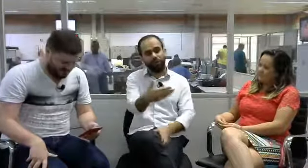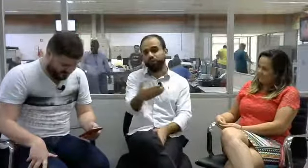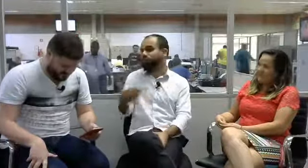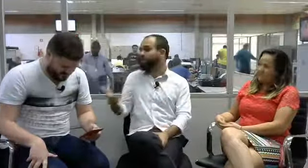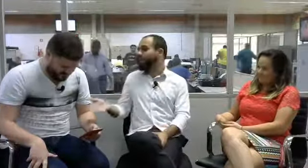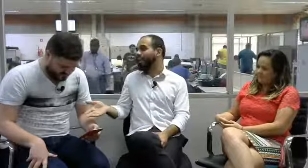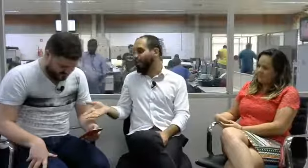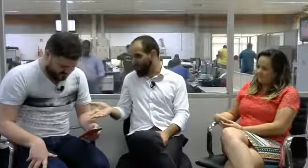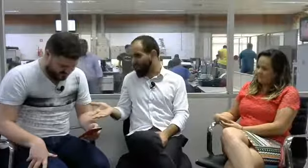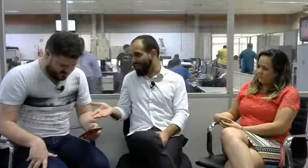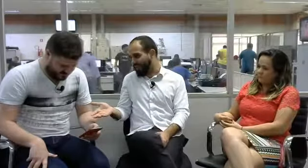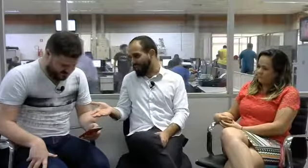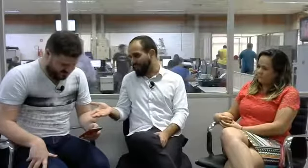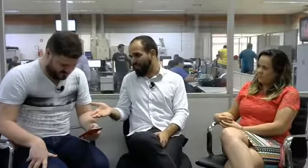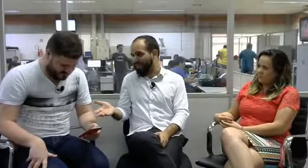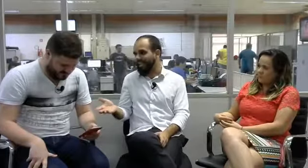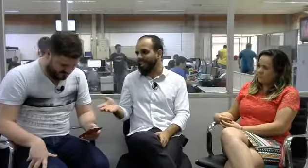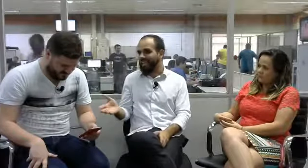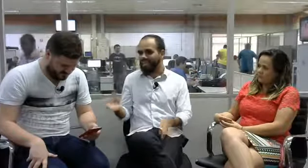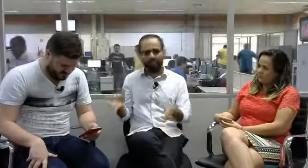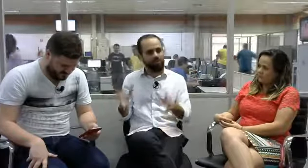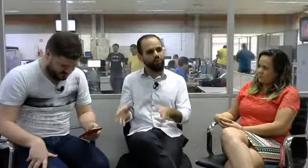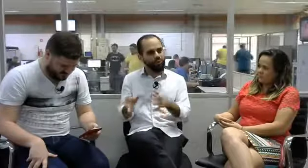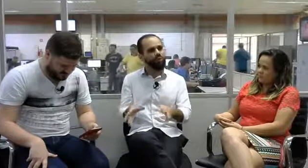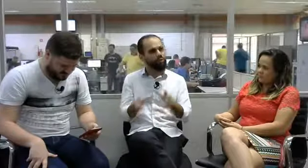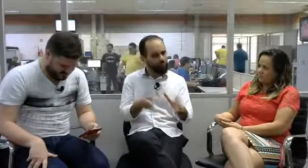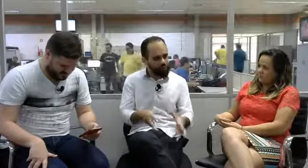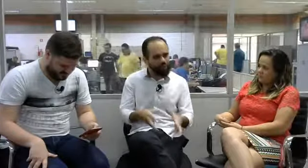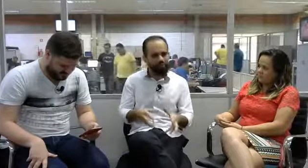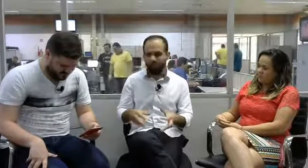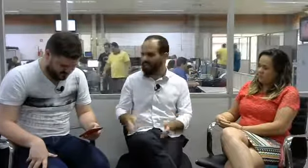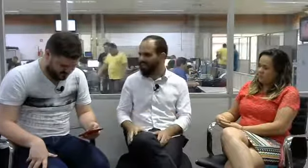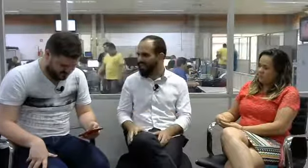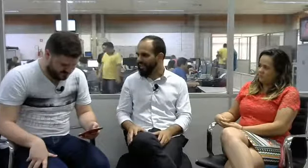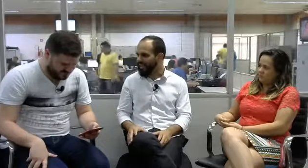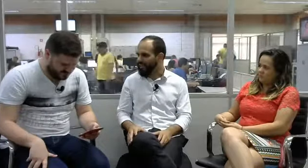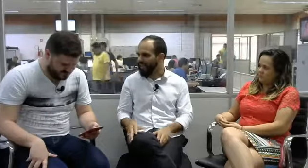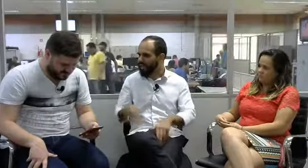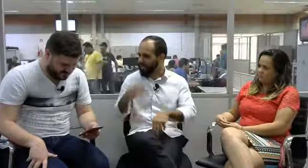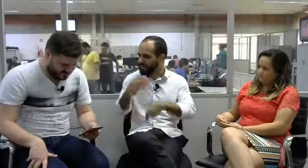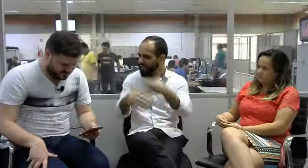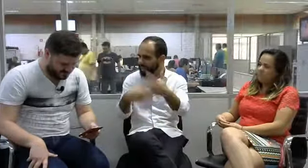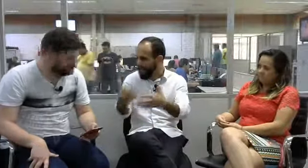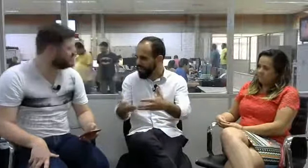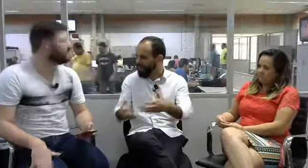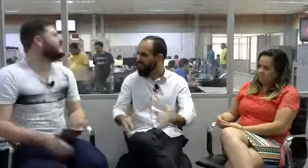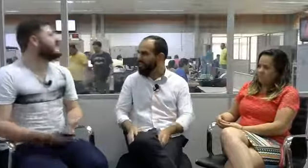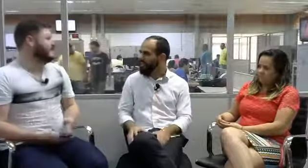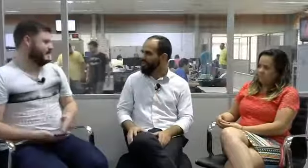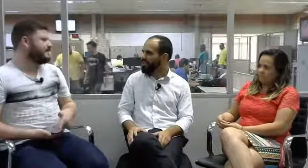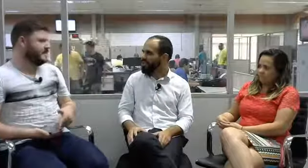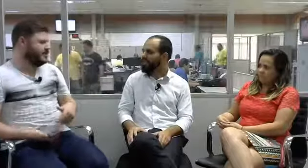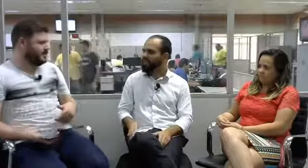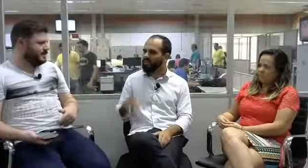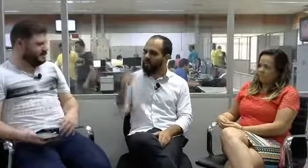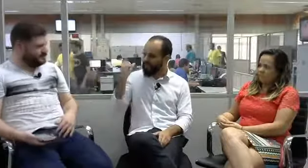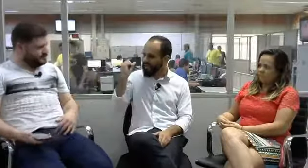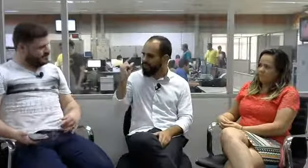surdos por idade, por exemplo, né? Eles não são surdos de cultura surda, né? Eles ficaram surdos depois disso. Então, eles vão perdendo a